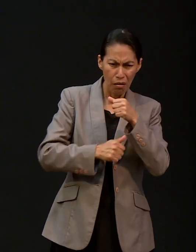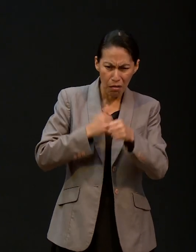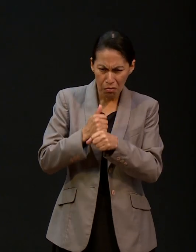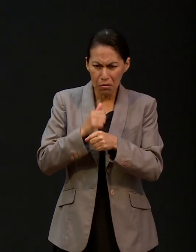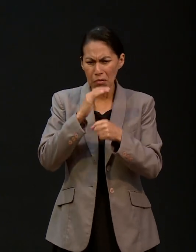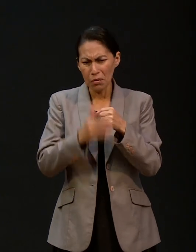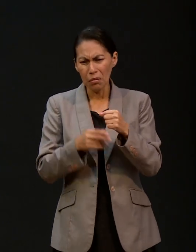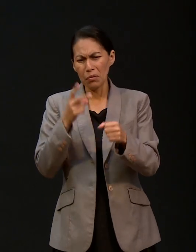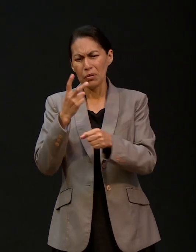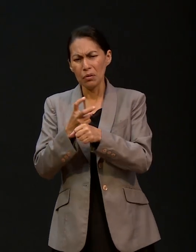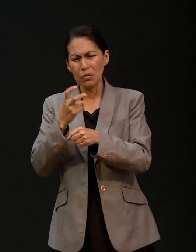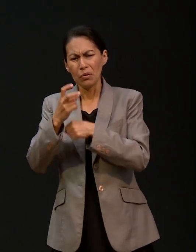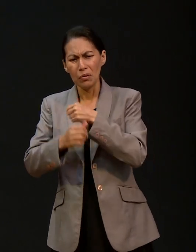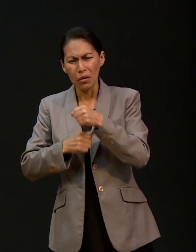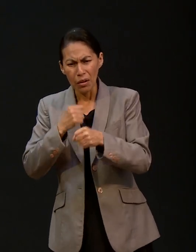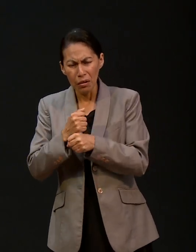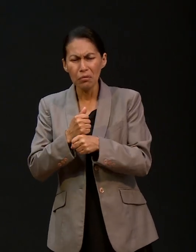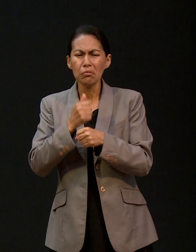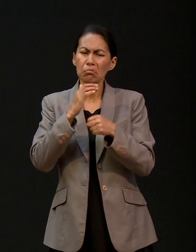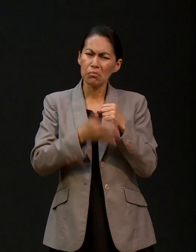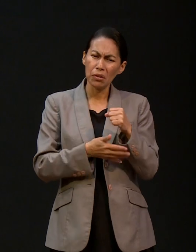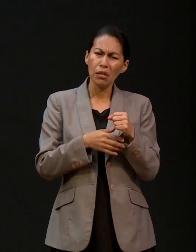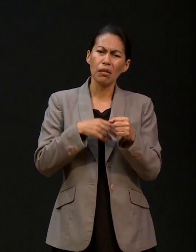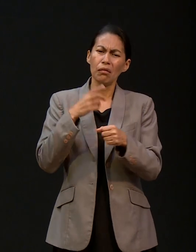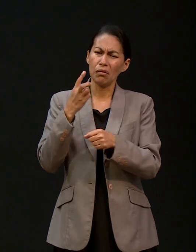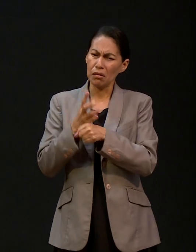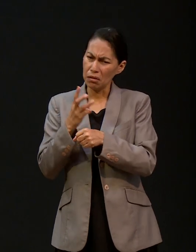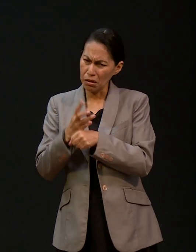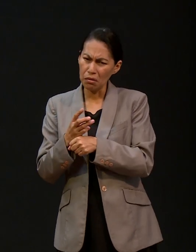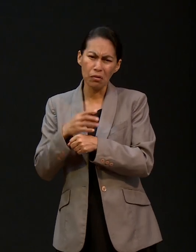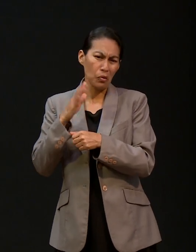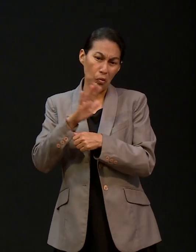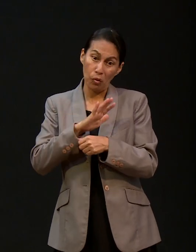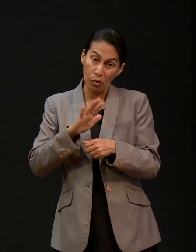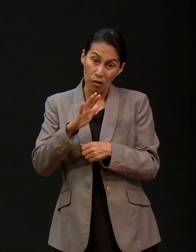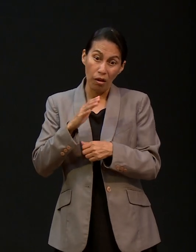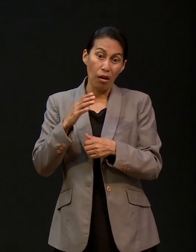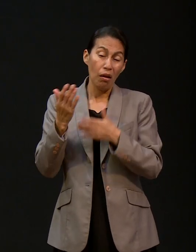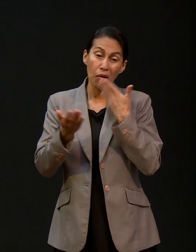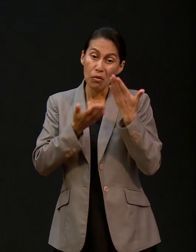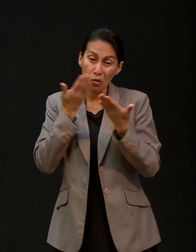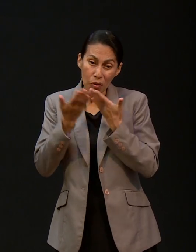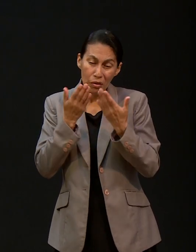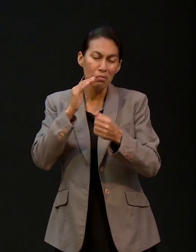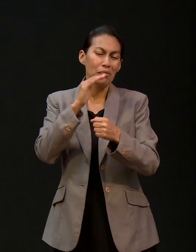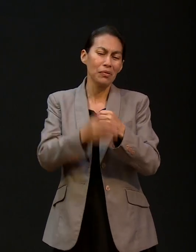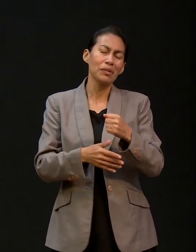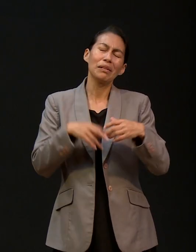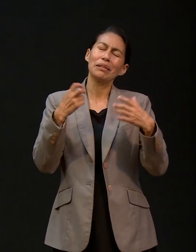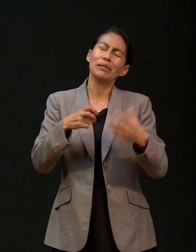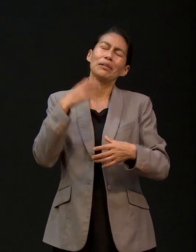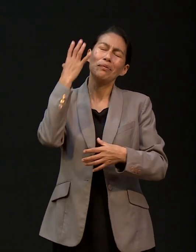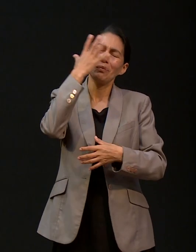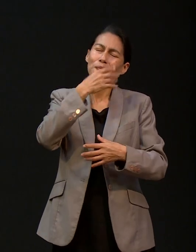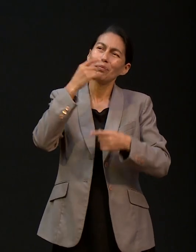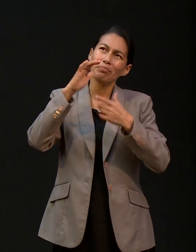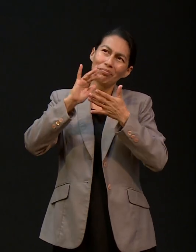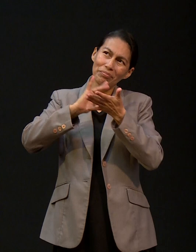año, tercer año. Terminamos la carrera, ¿verdad? Y por la gracia de nuestro Dios. Qué maravilloso.